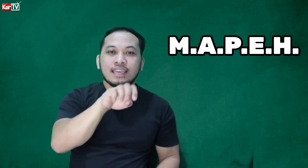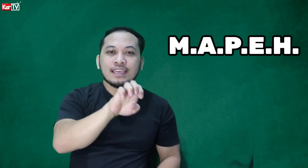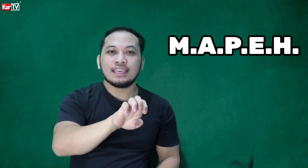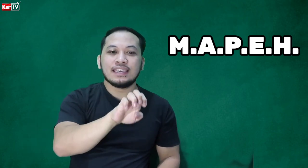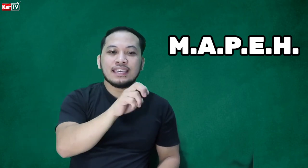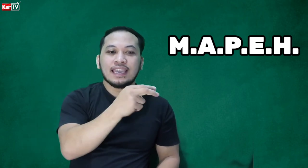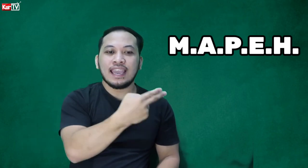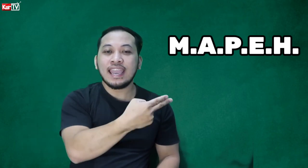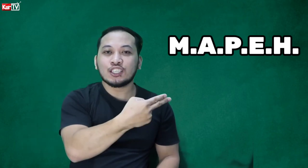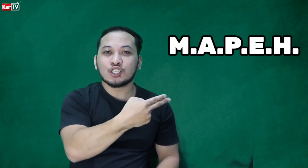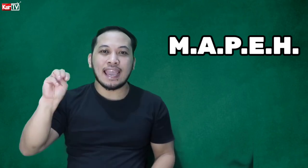-E-H.